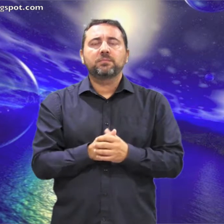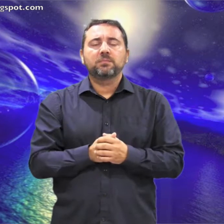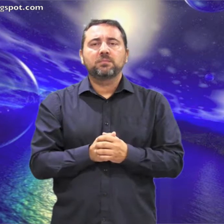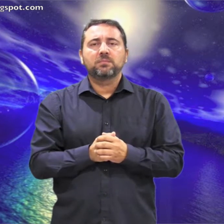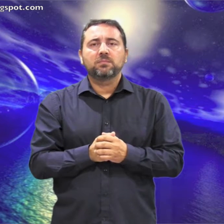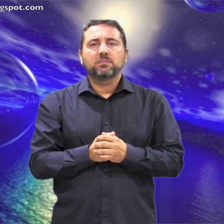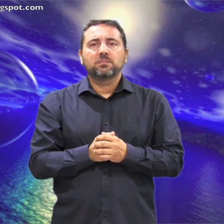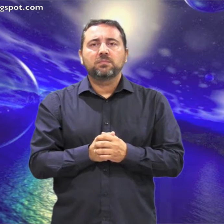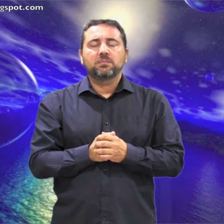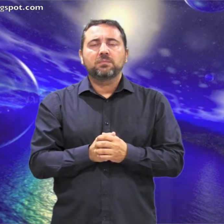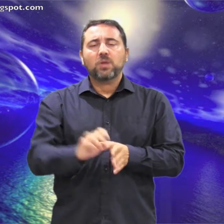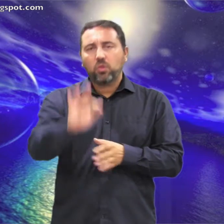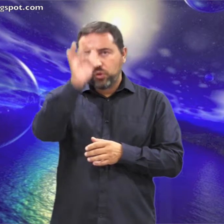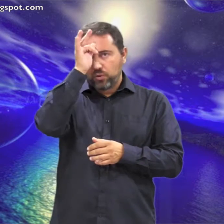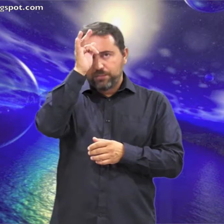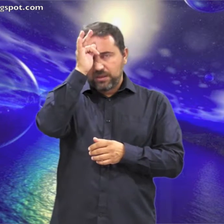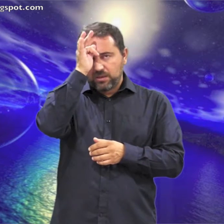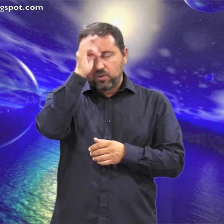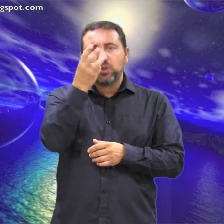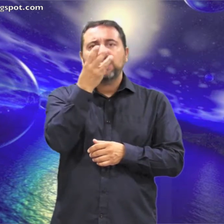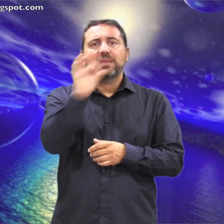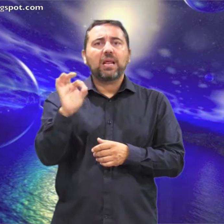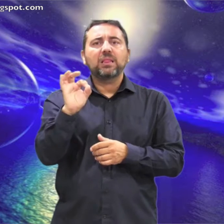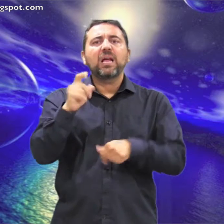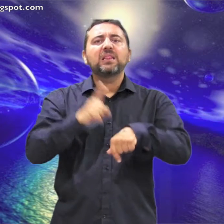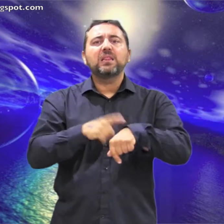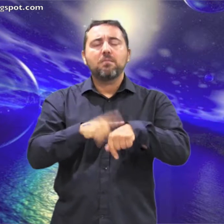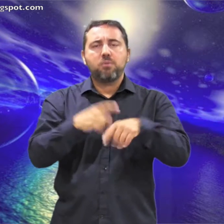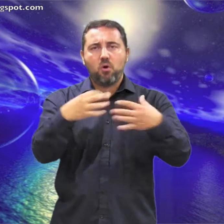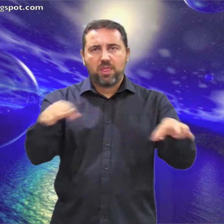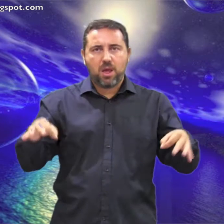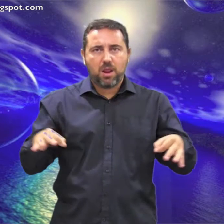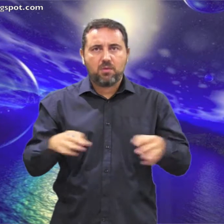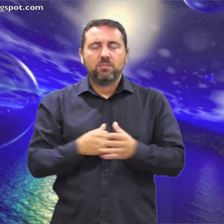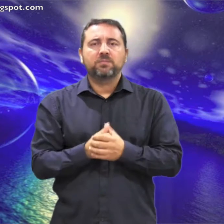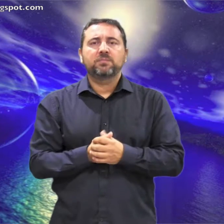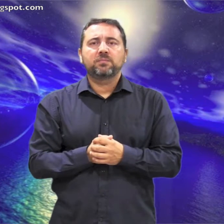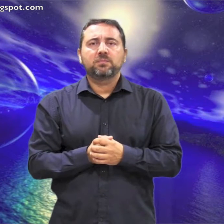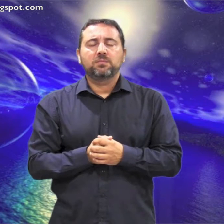Domingo 23 de octubre, 30 de tiempo ordinario.